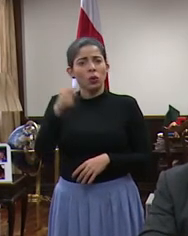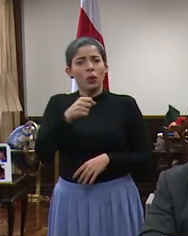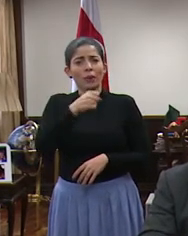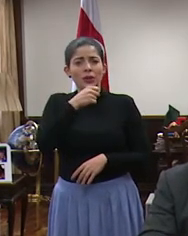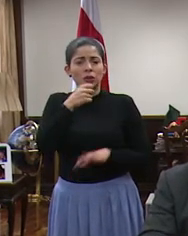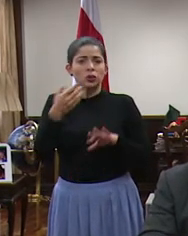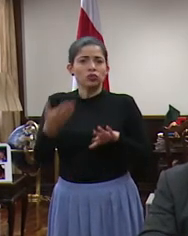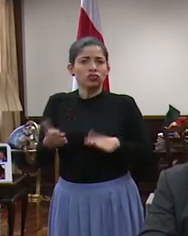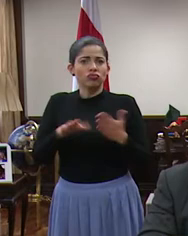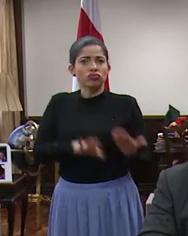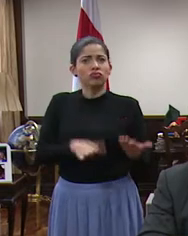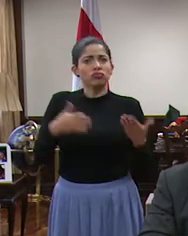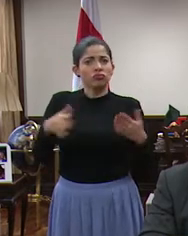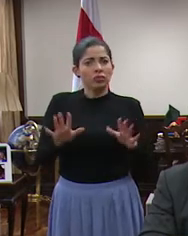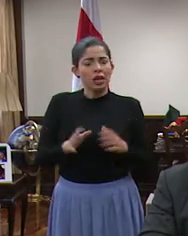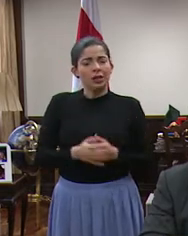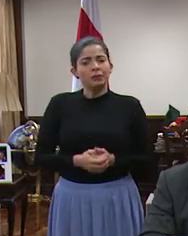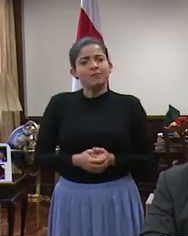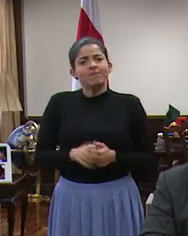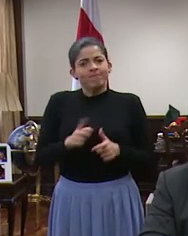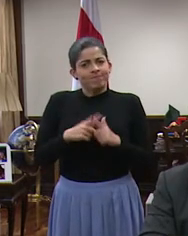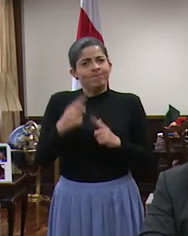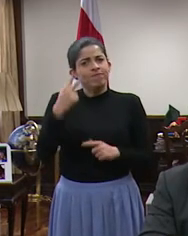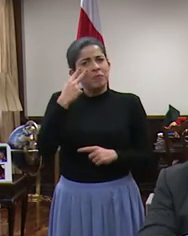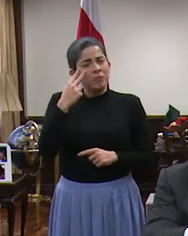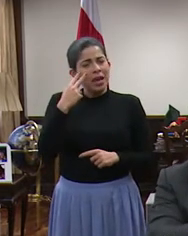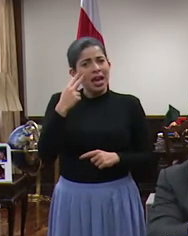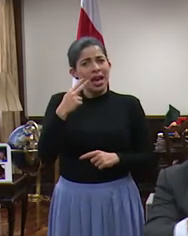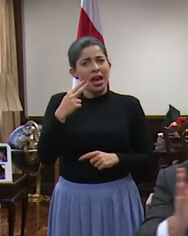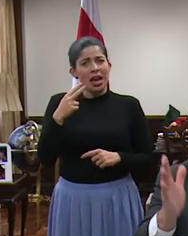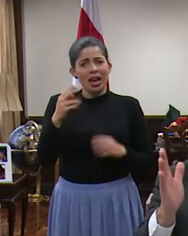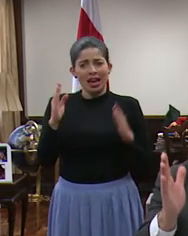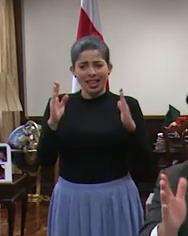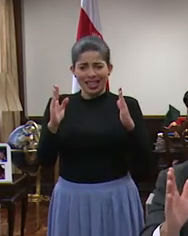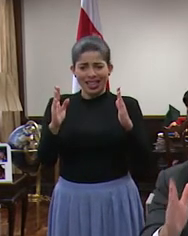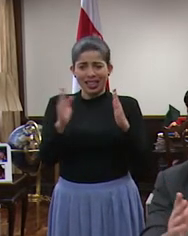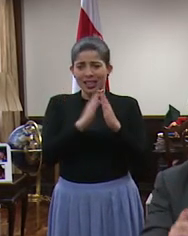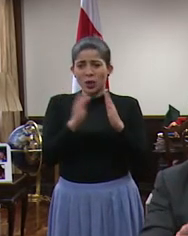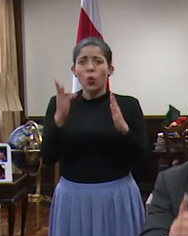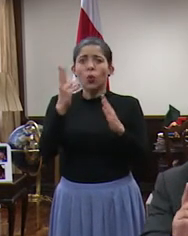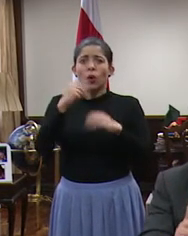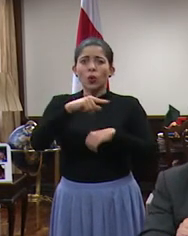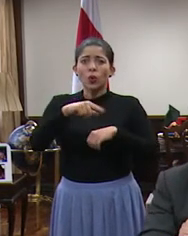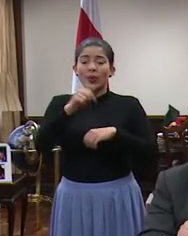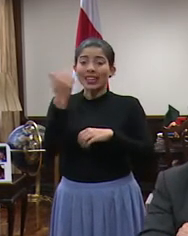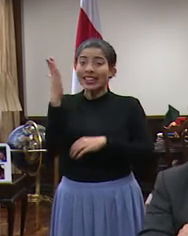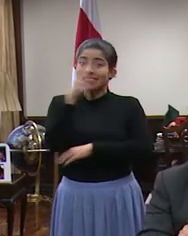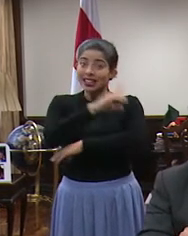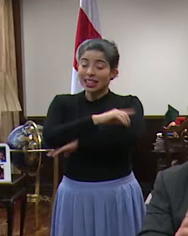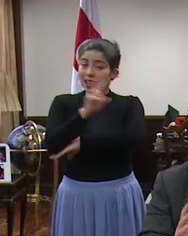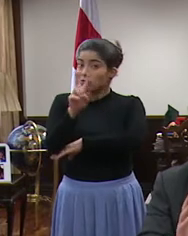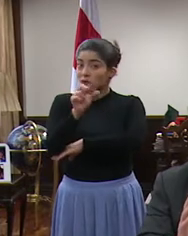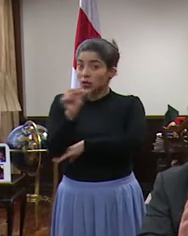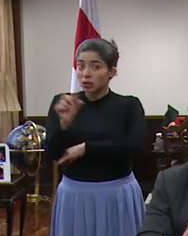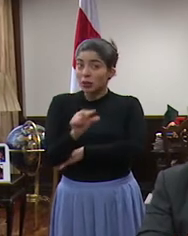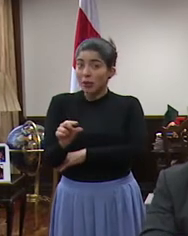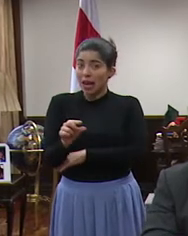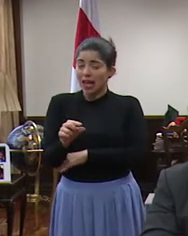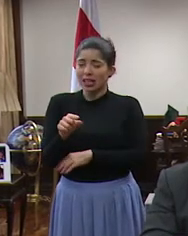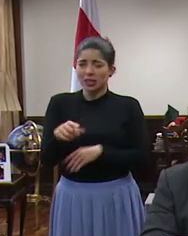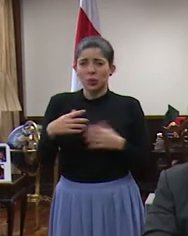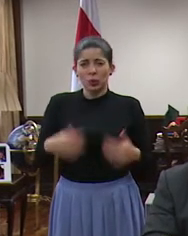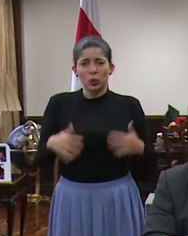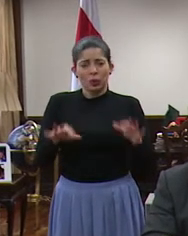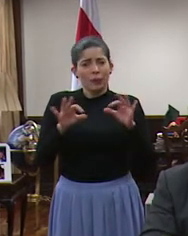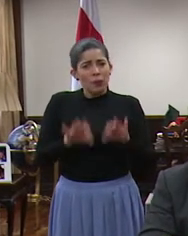fallecido. Entonces, vean que eso son un periodo de 15 días, de dos semanas, entonces es muy